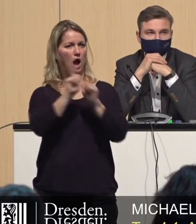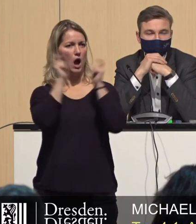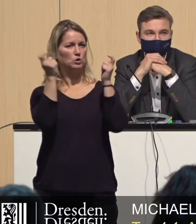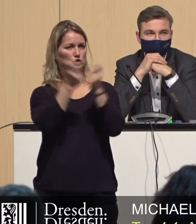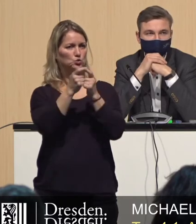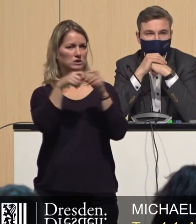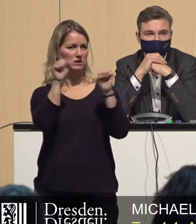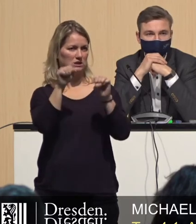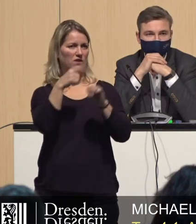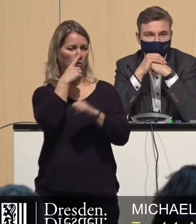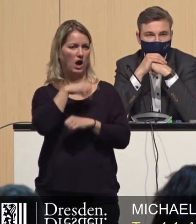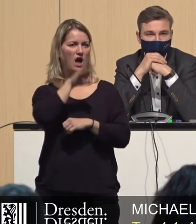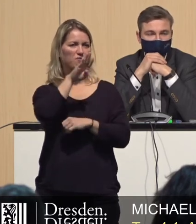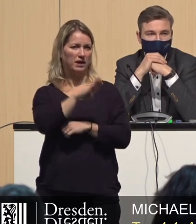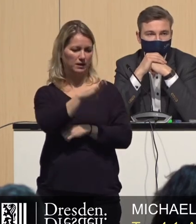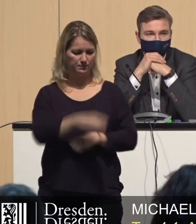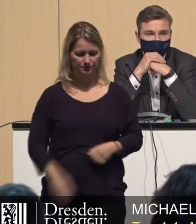des S.B. Dankeschön.